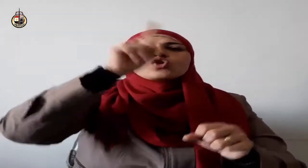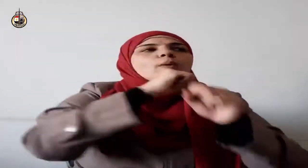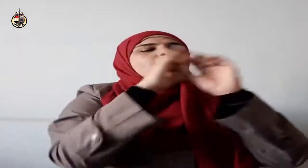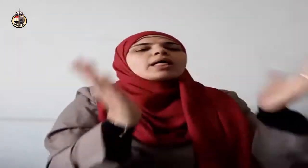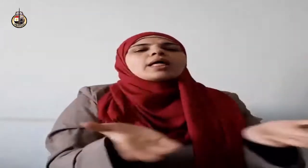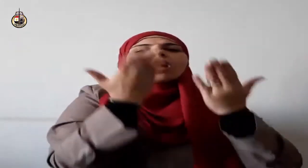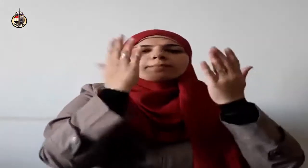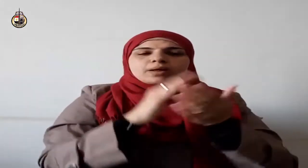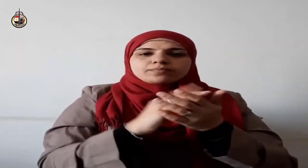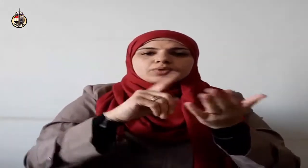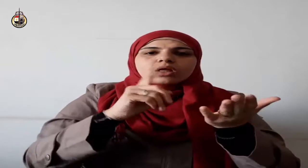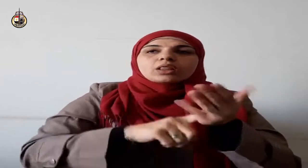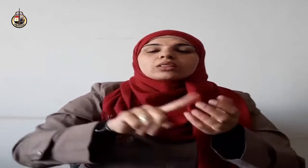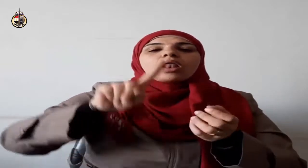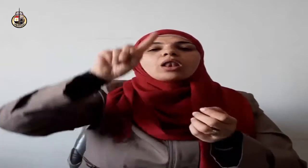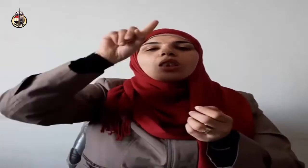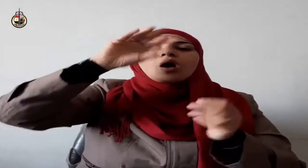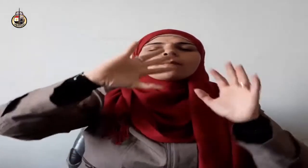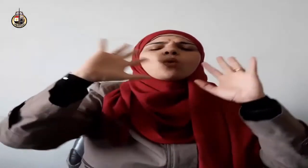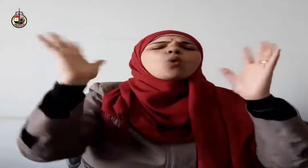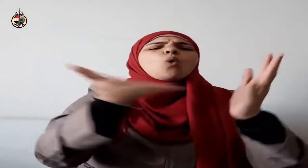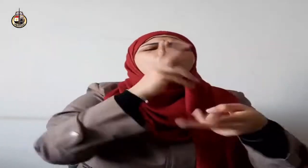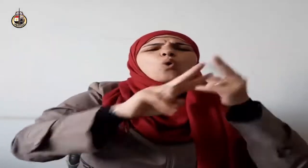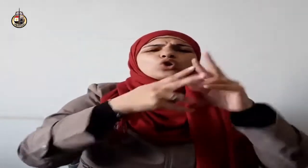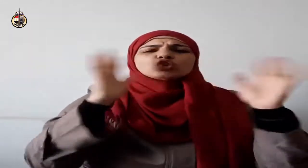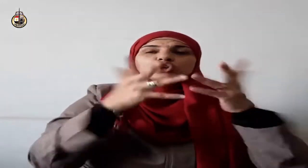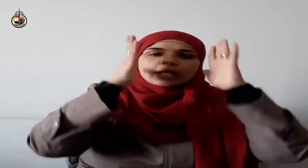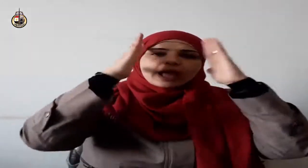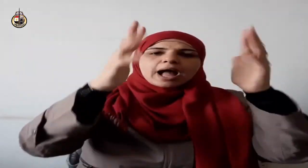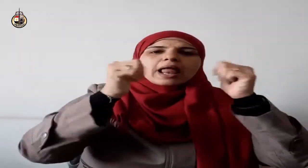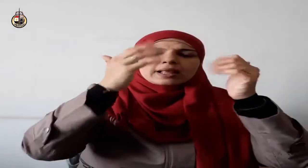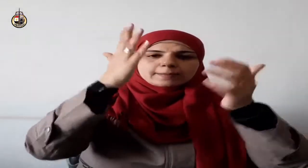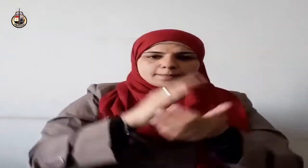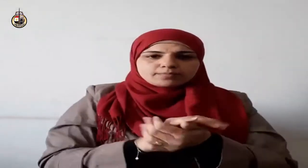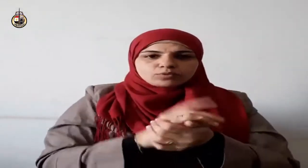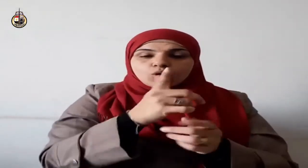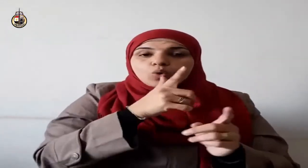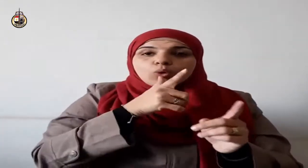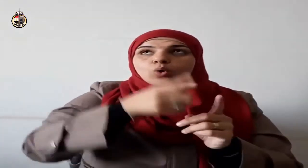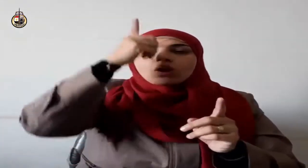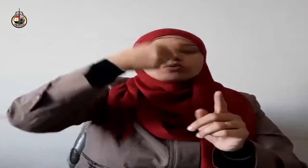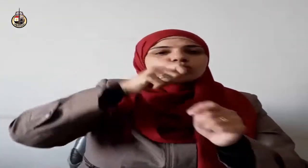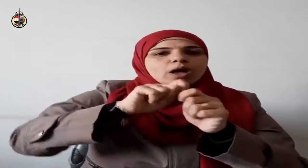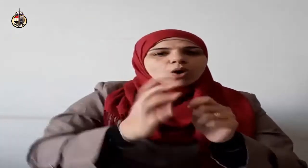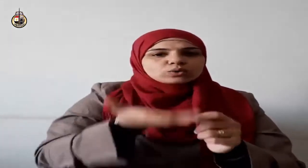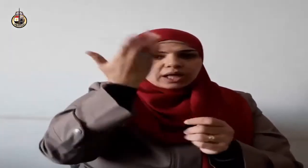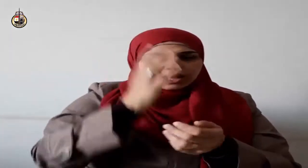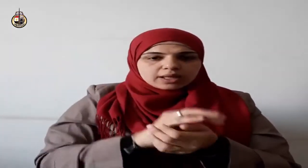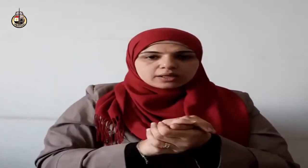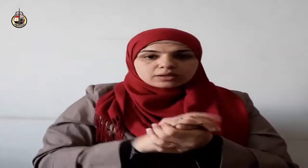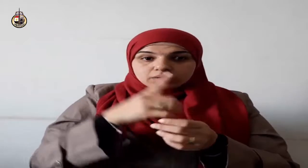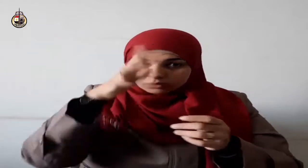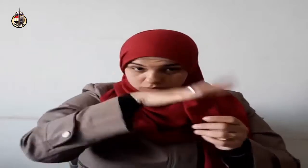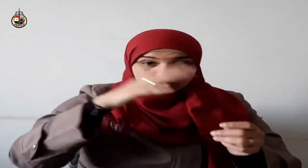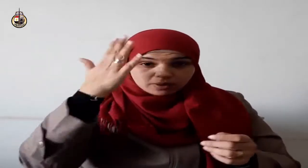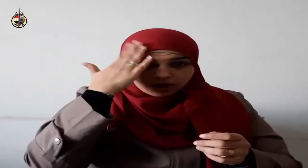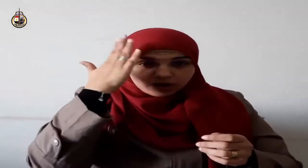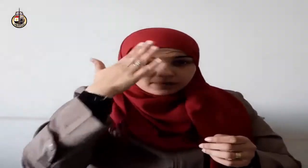ألم تر أن الله يعلم ما في السماوات وما في الأرض ما يكون من